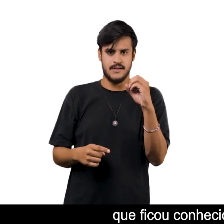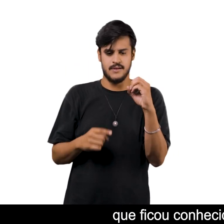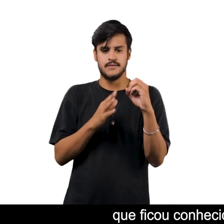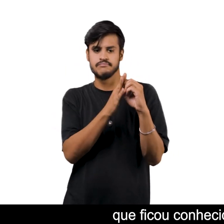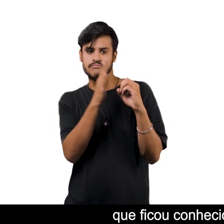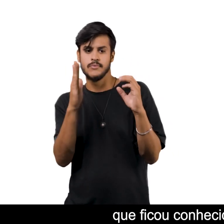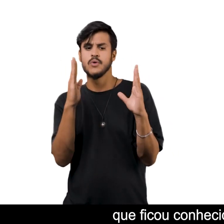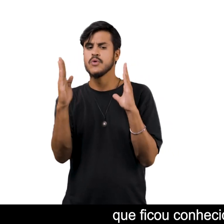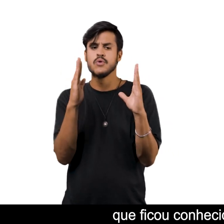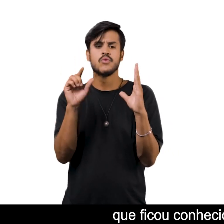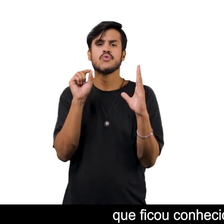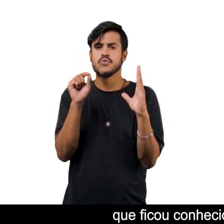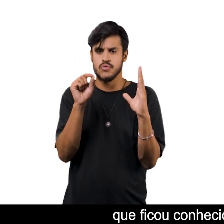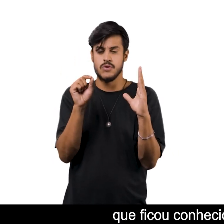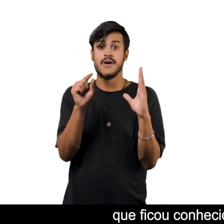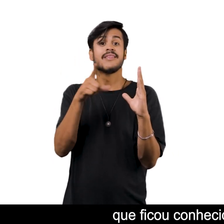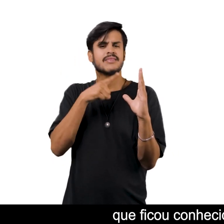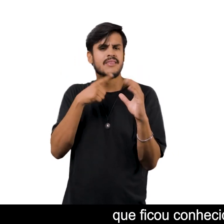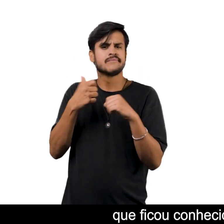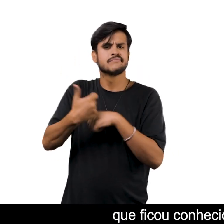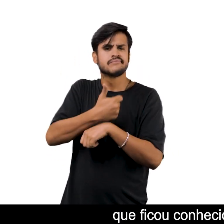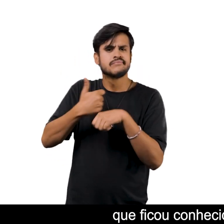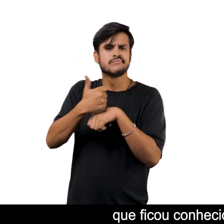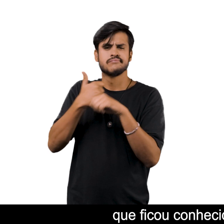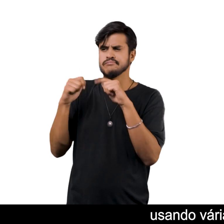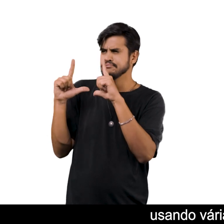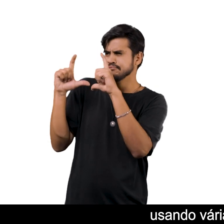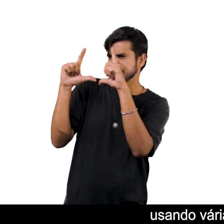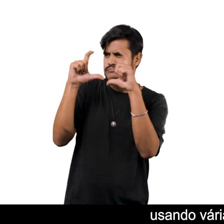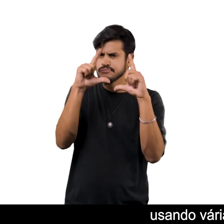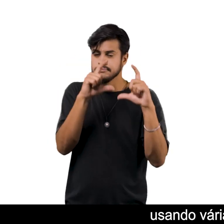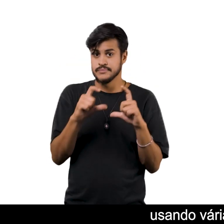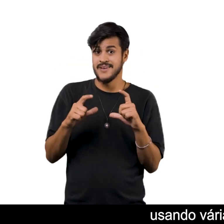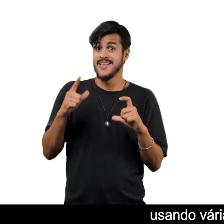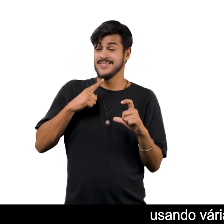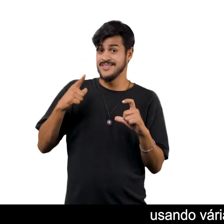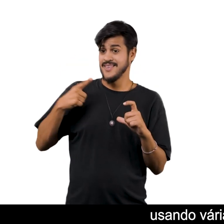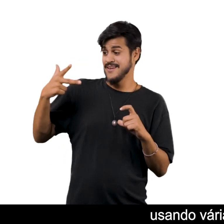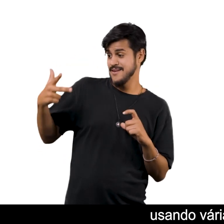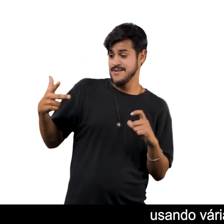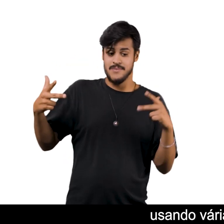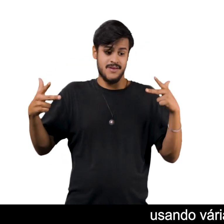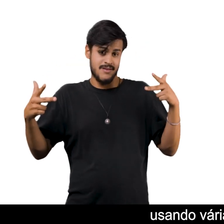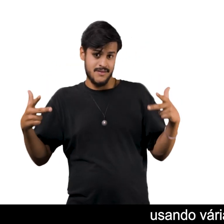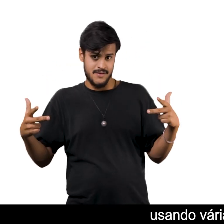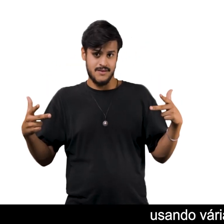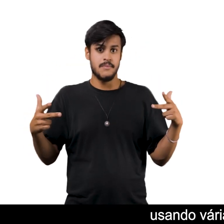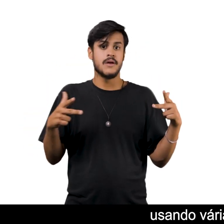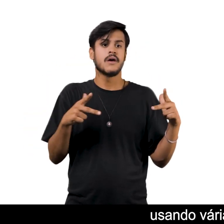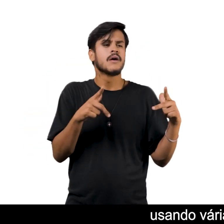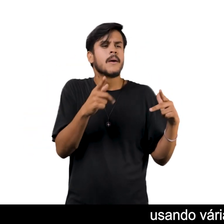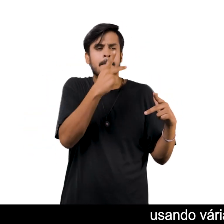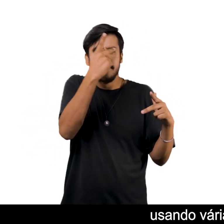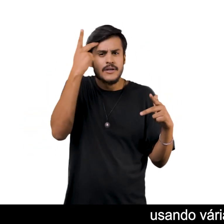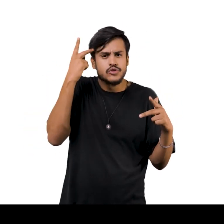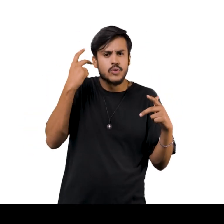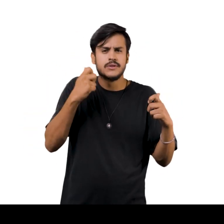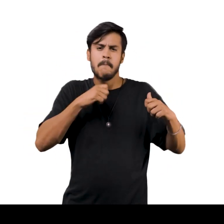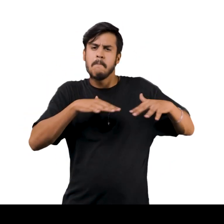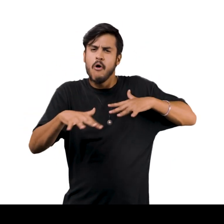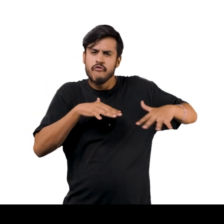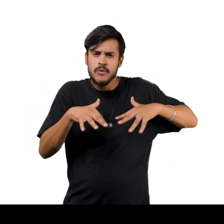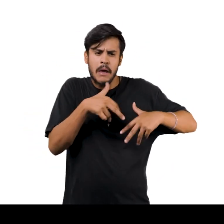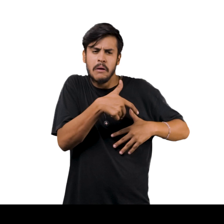ficou conhecido por sua técnica de captura de imagens Usando várias câmeras Em diferentes posições